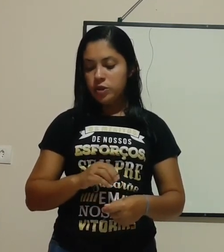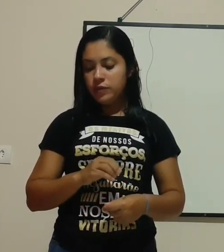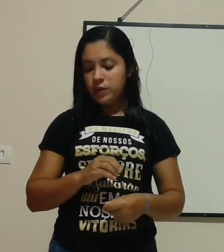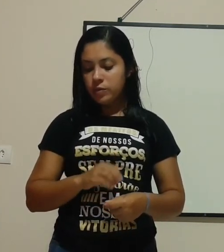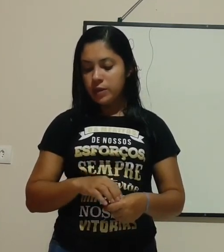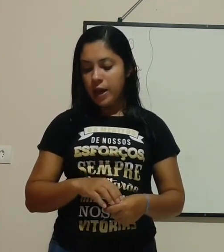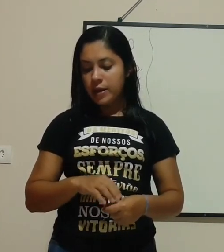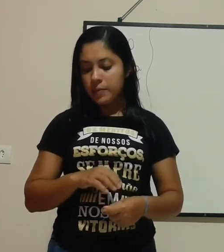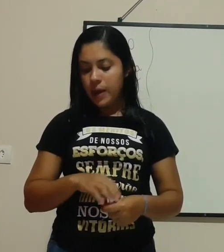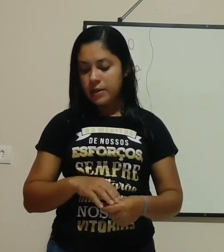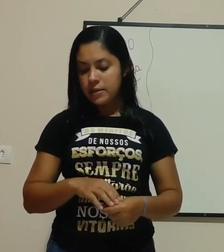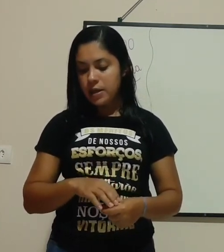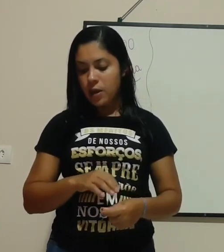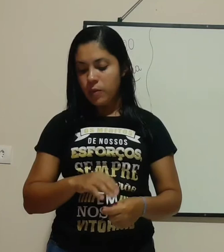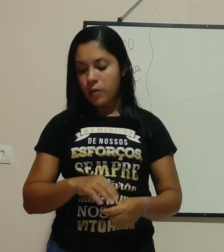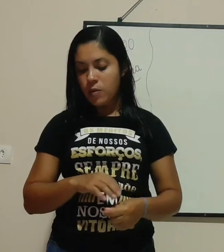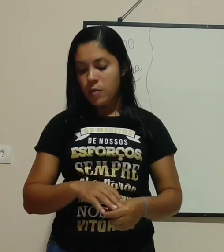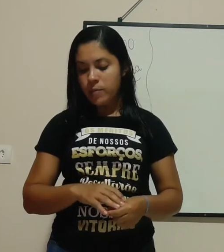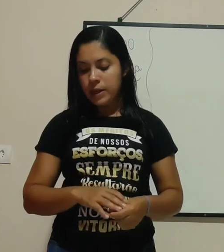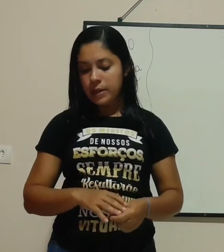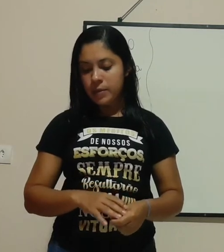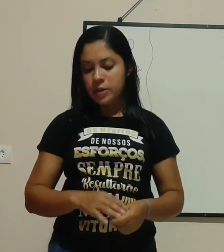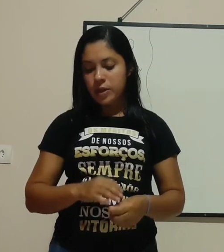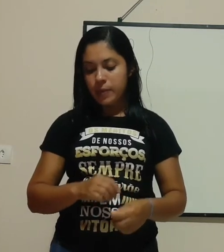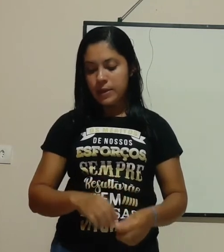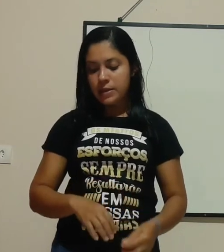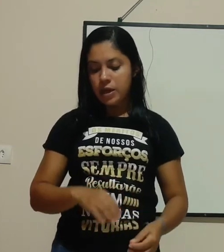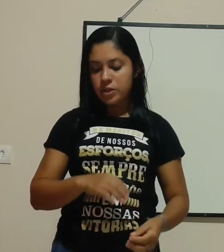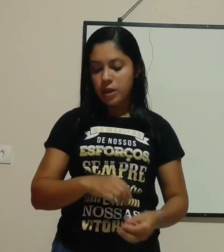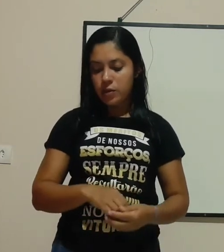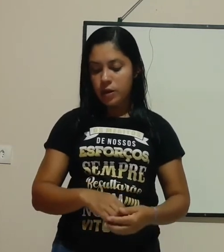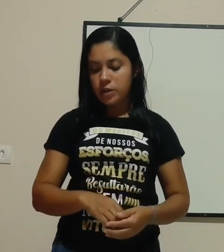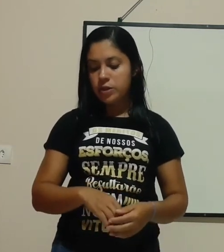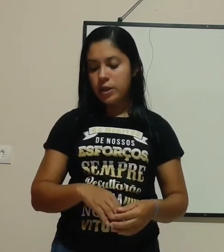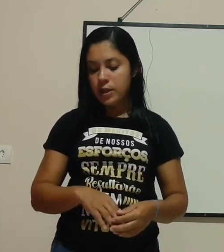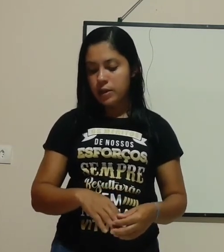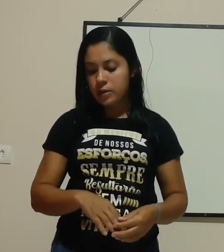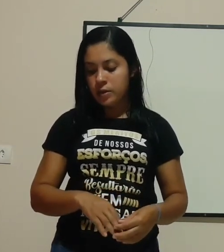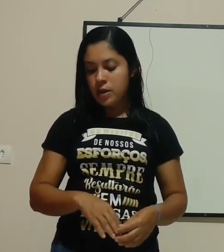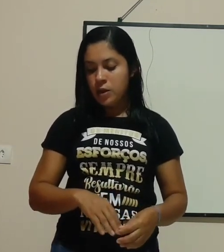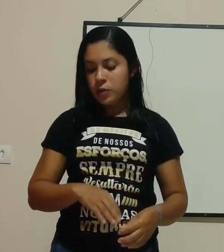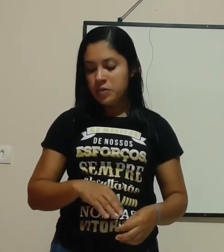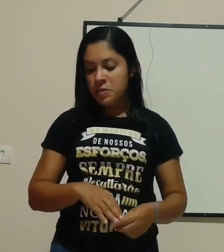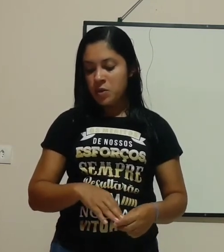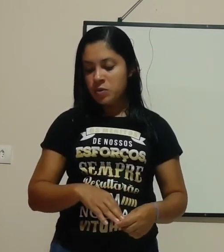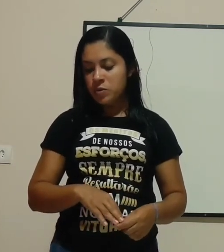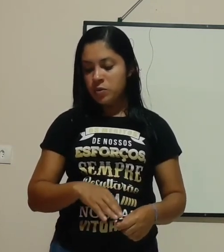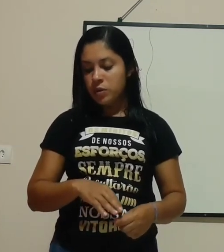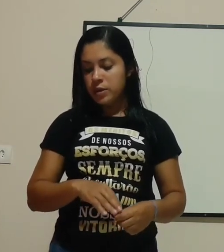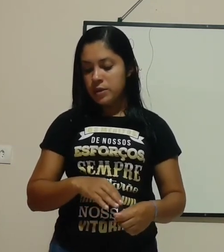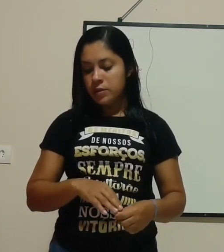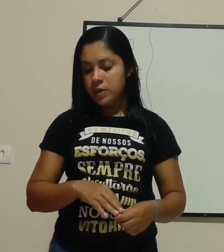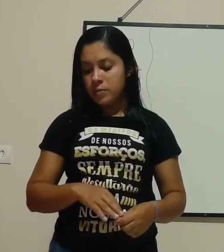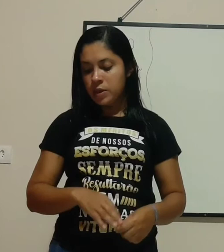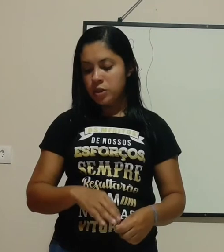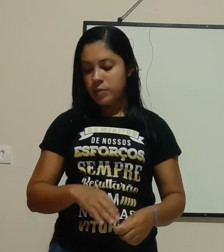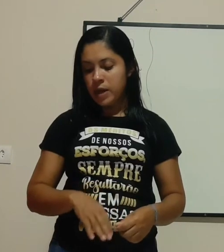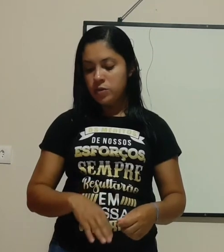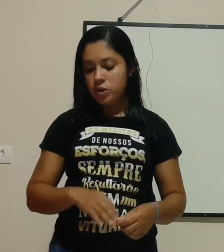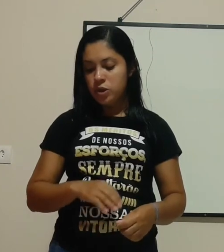dificultar em passear ou completamente a passagem da corrente elétrica. Os maus condutores são também chamados de